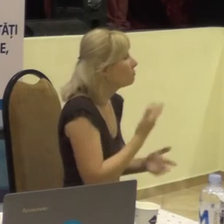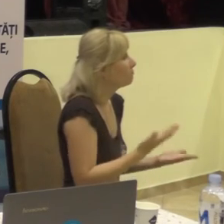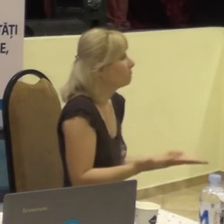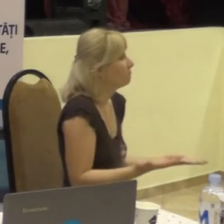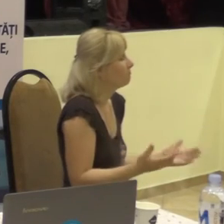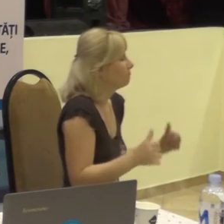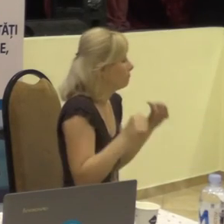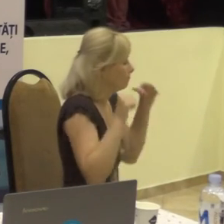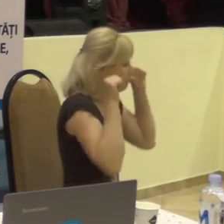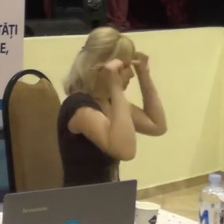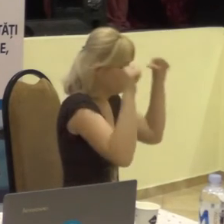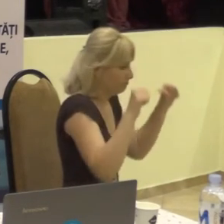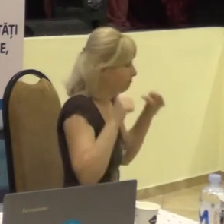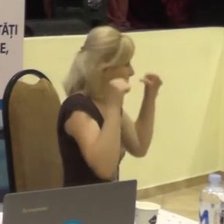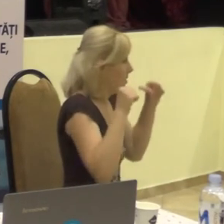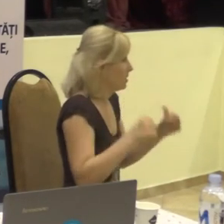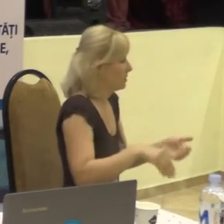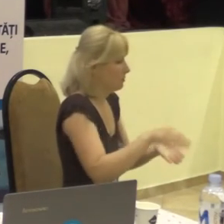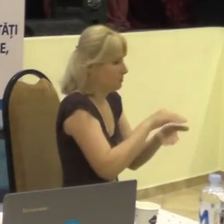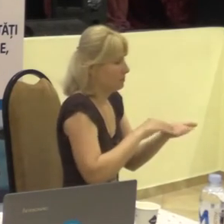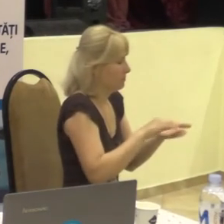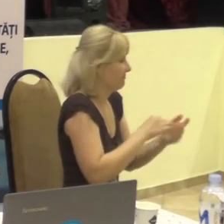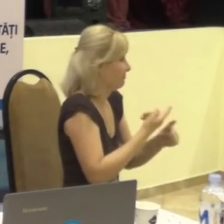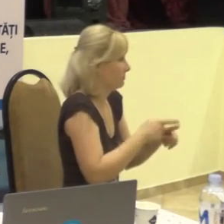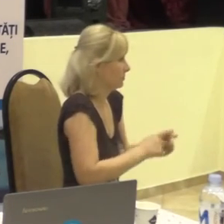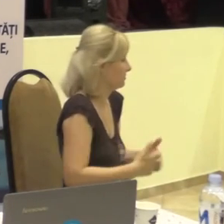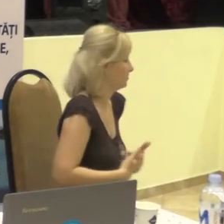vă zic, repet, cal, var.